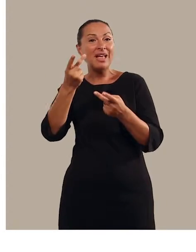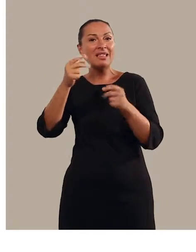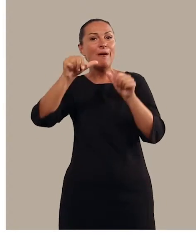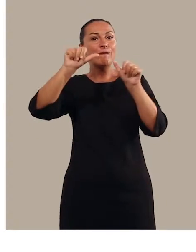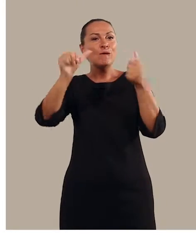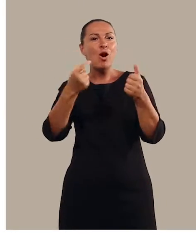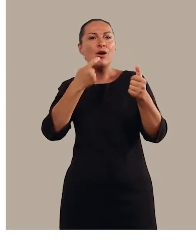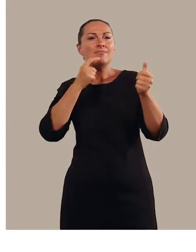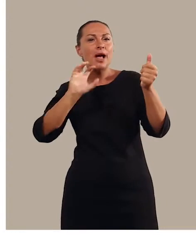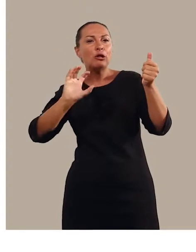serre salentine.